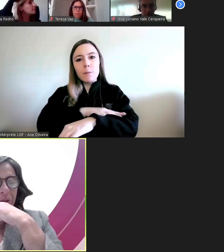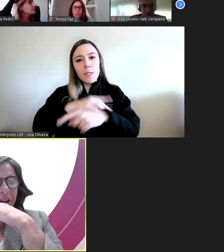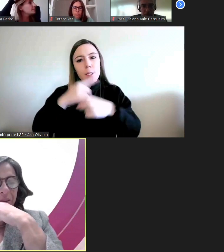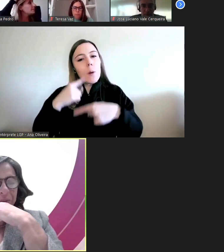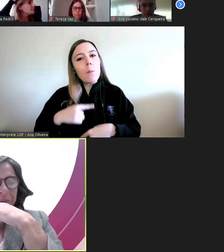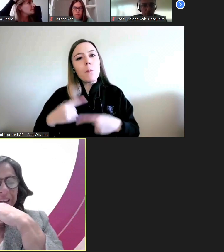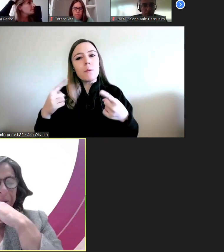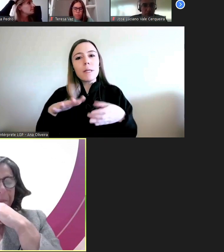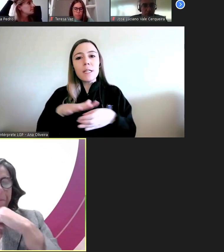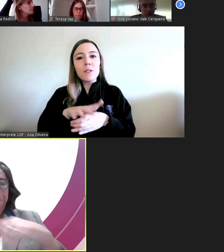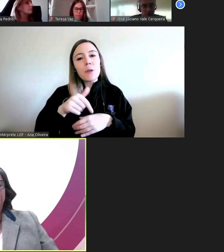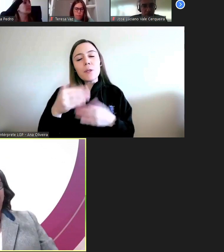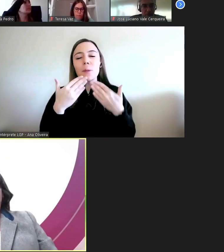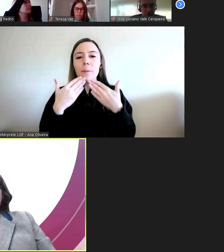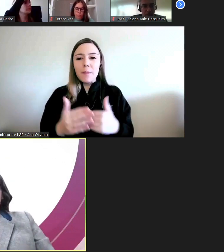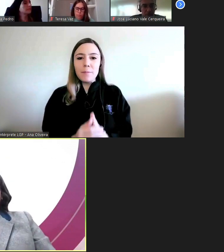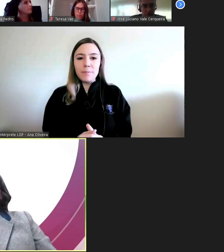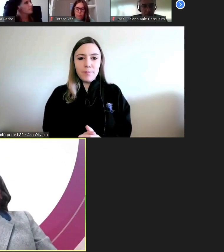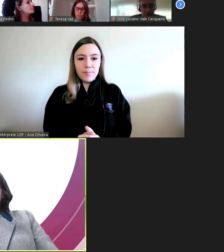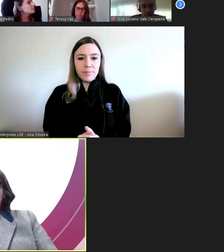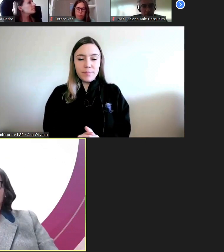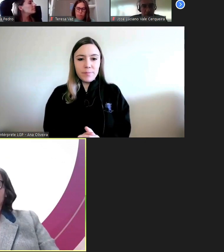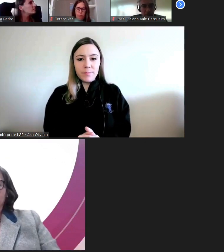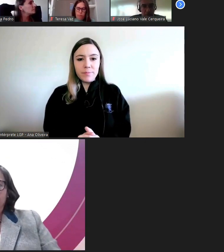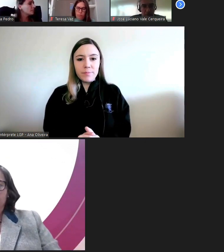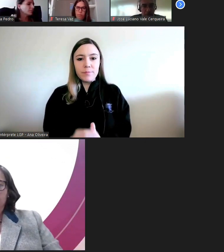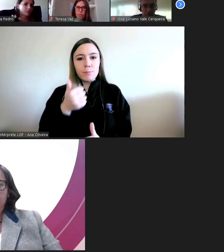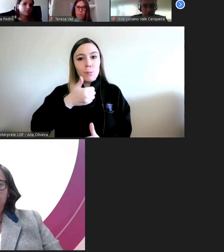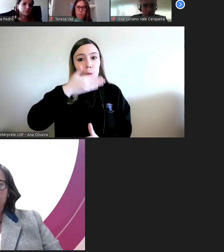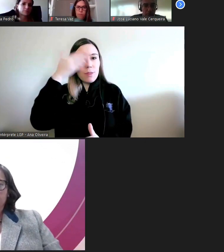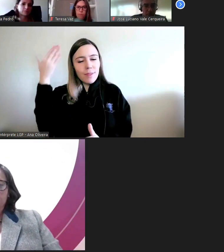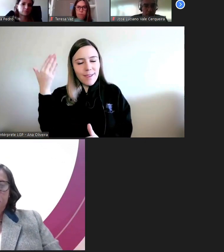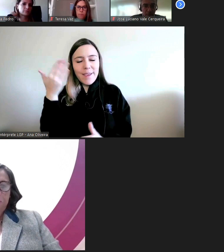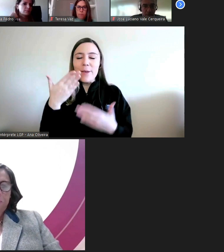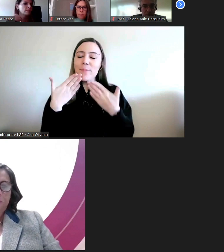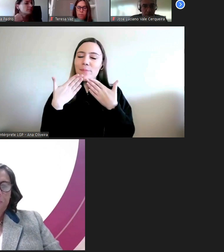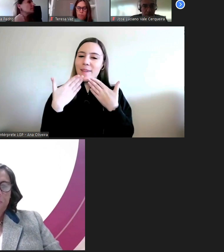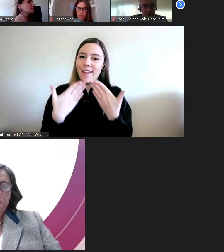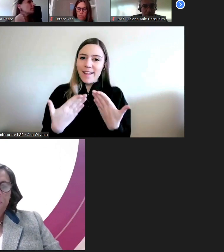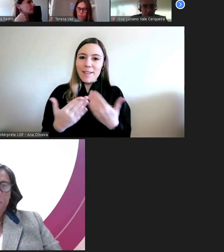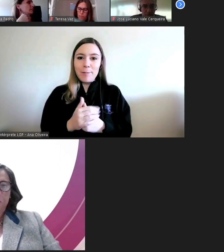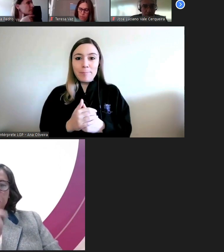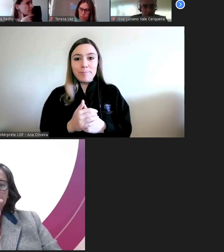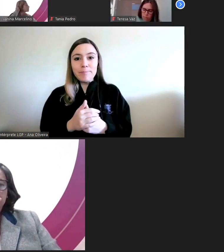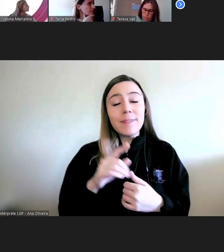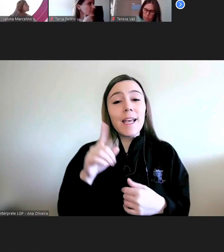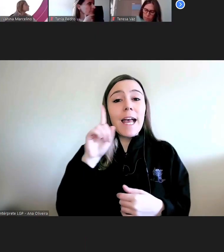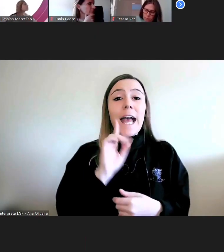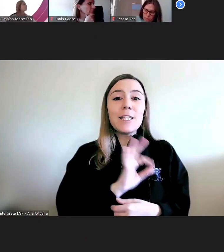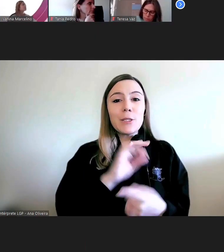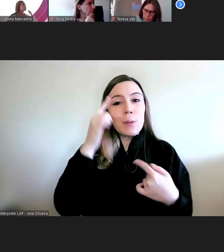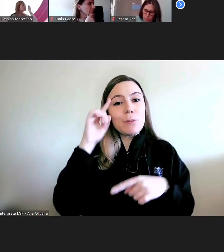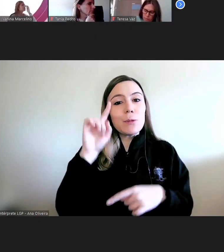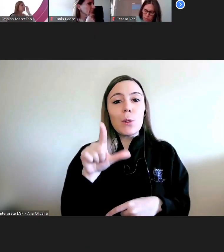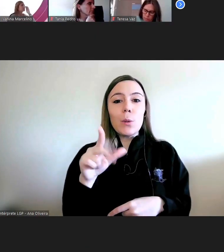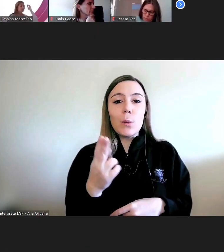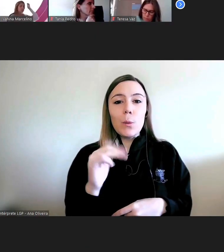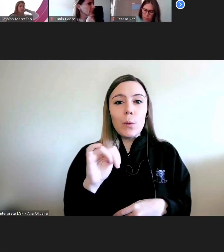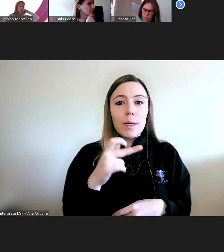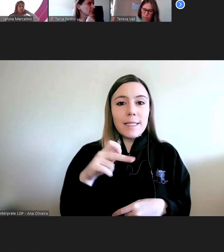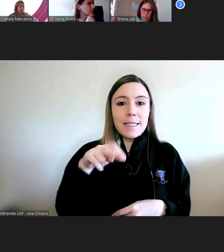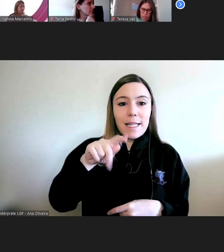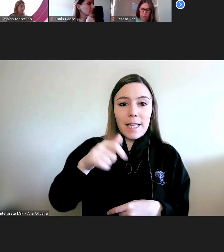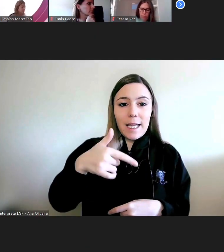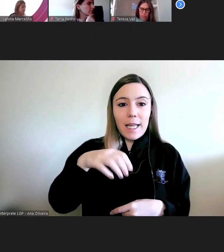quadro. Muito obrigada. Muito bom dia, muito obrigada à Sra. Professora Luísa Neto, também à